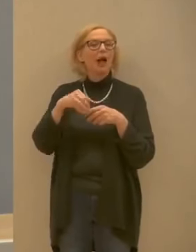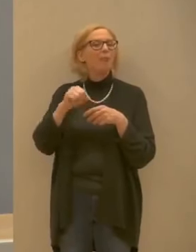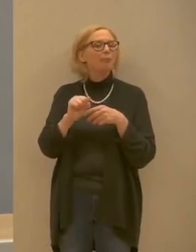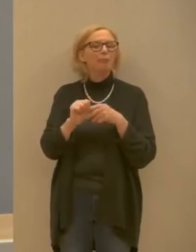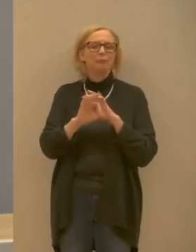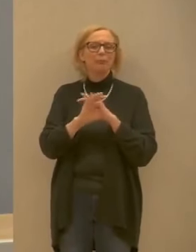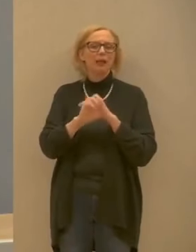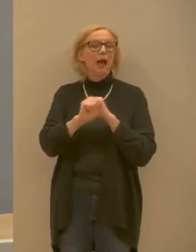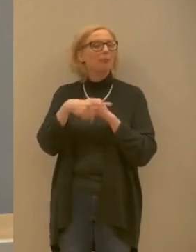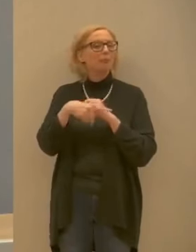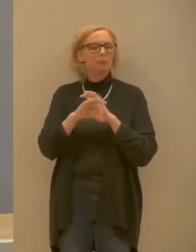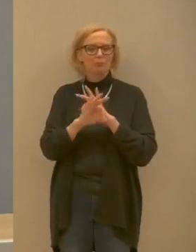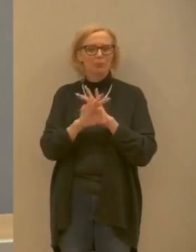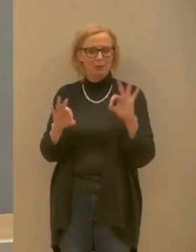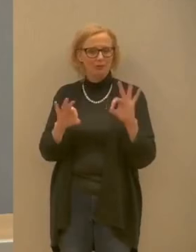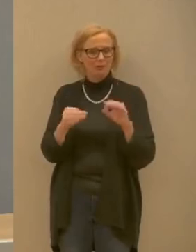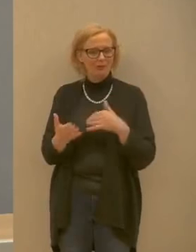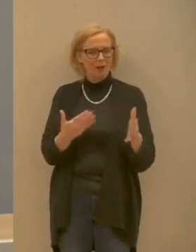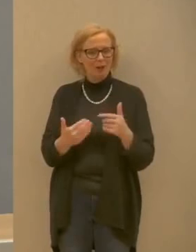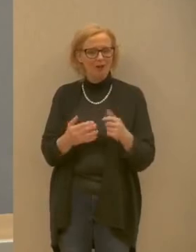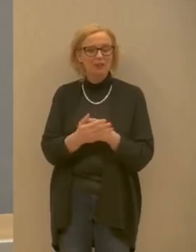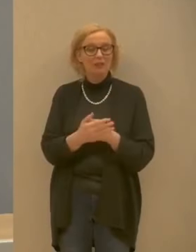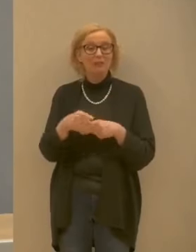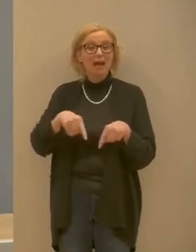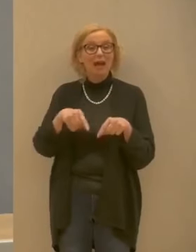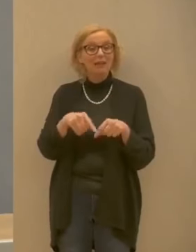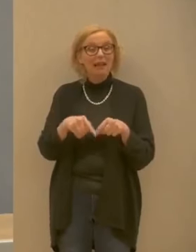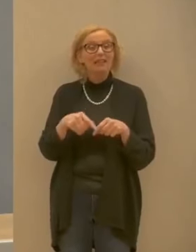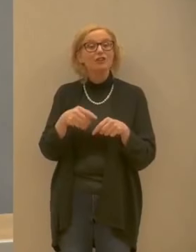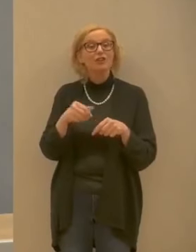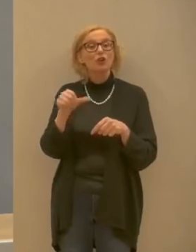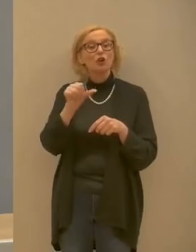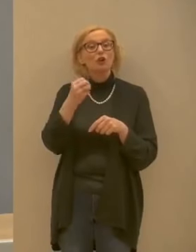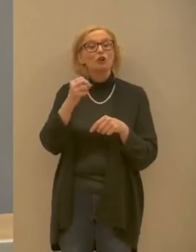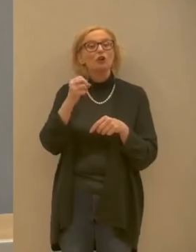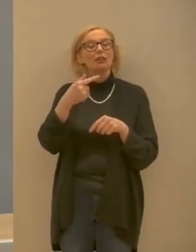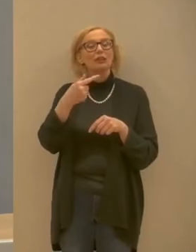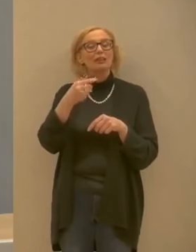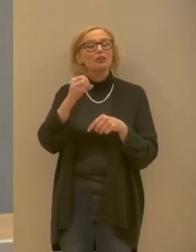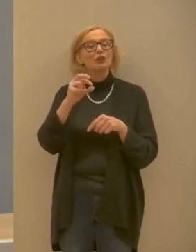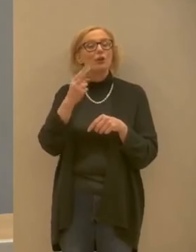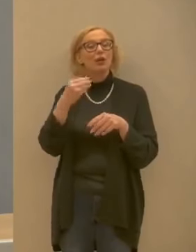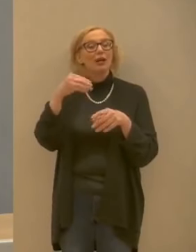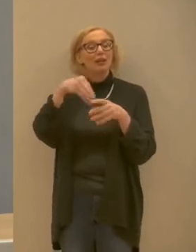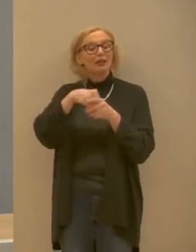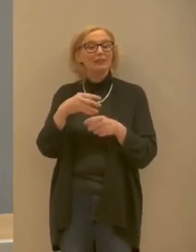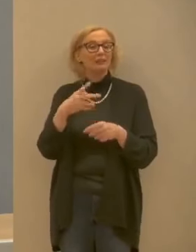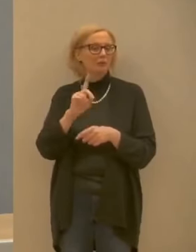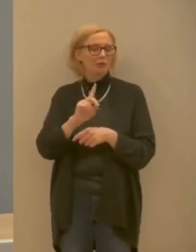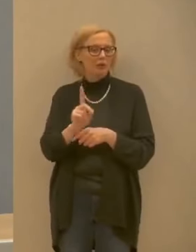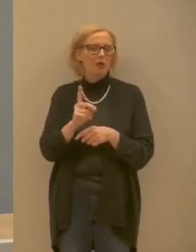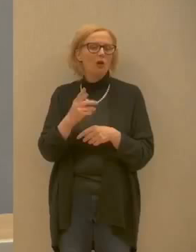giorni ricordo che è un'applicazione che non si trova al momento sullo store ma si trova appunto sul sito